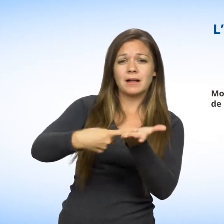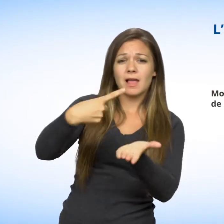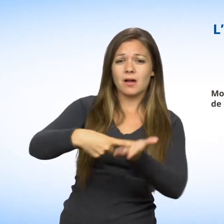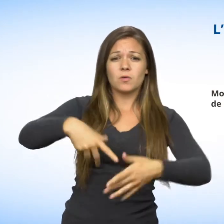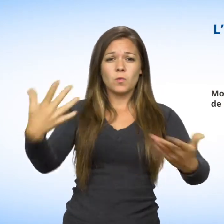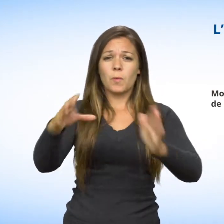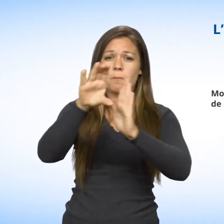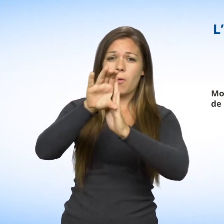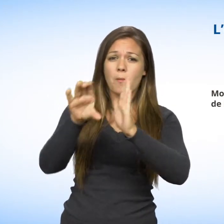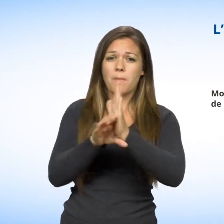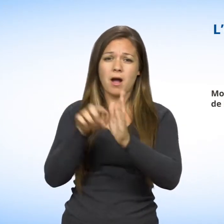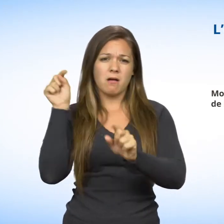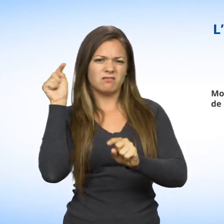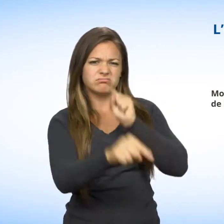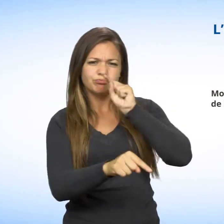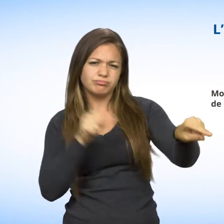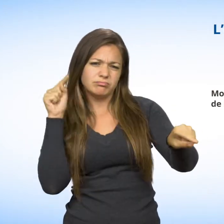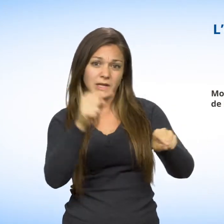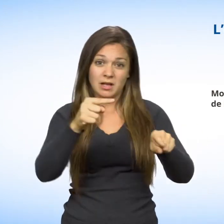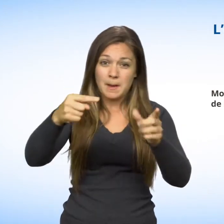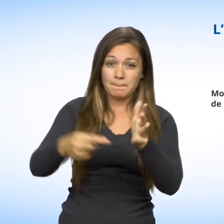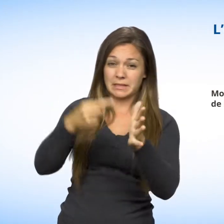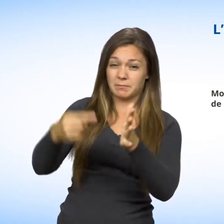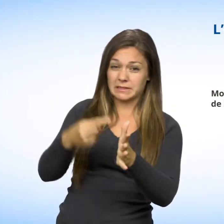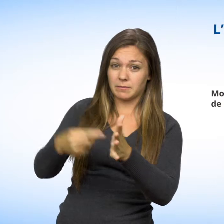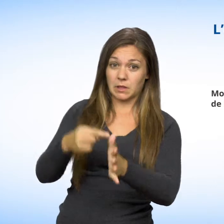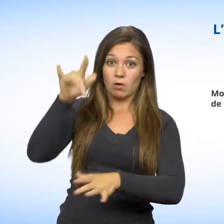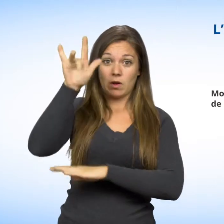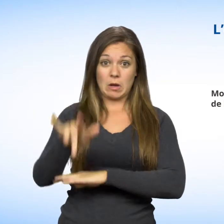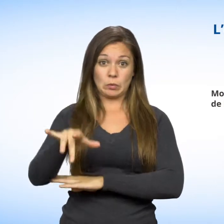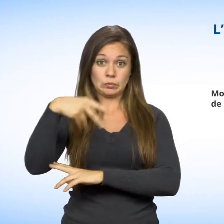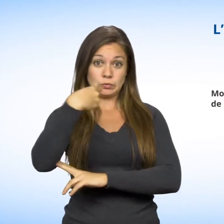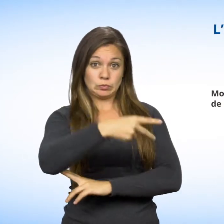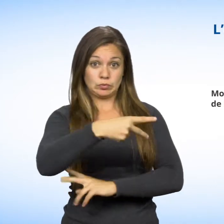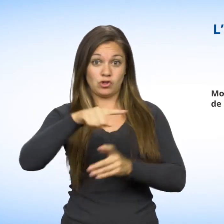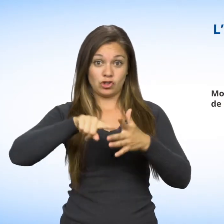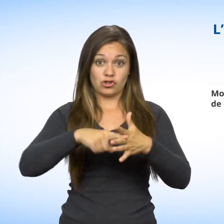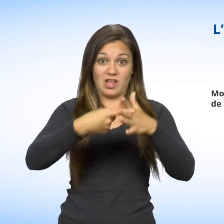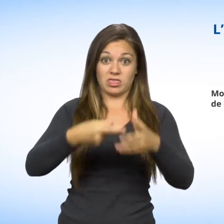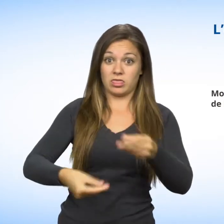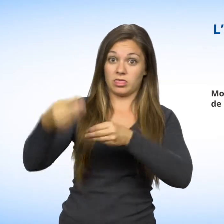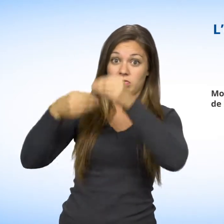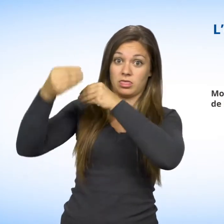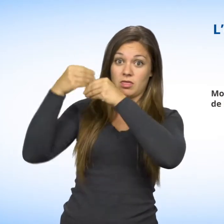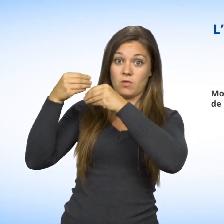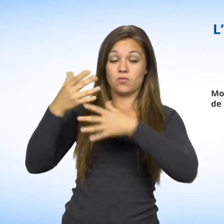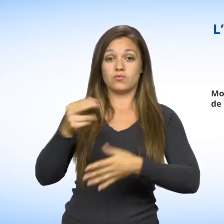De même, vous ne pouvez être la cible de commentaires ou de comportements offensants et répétés du fait de votre